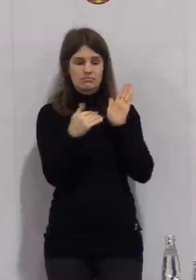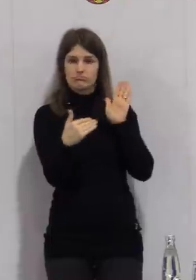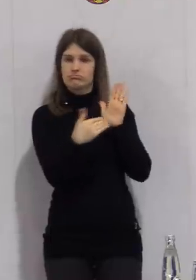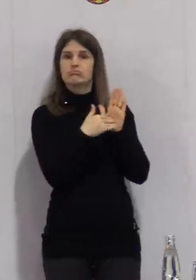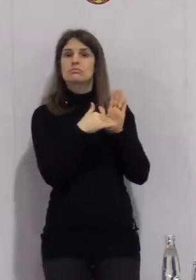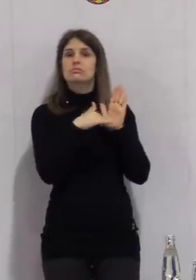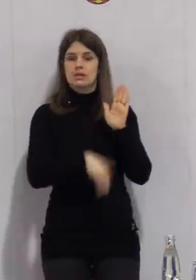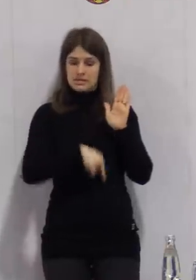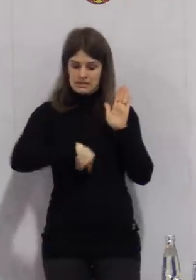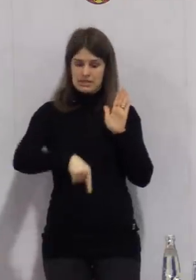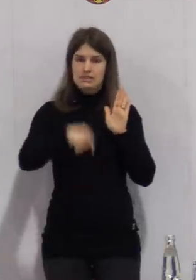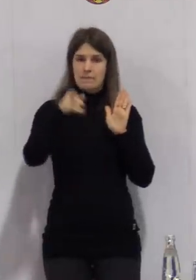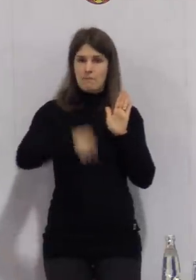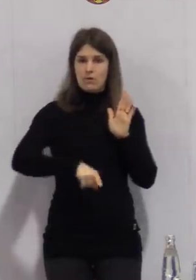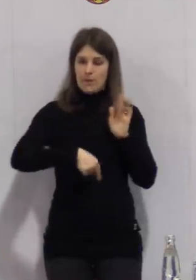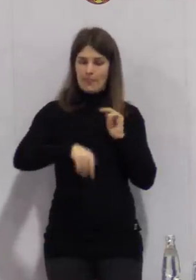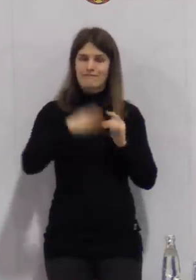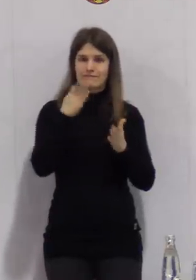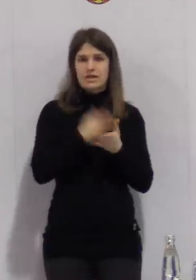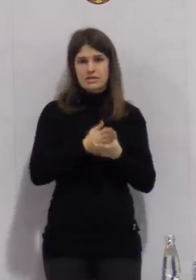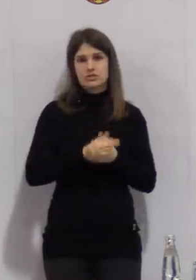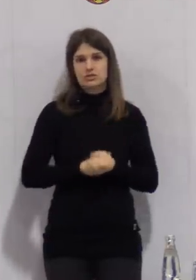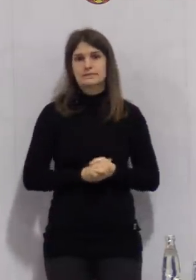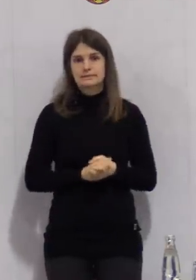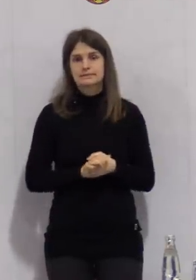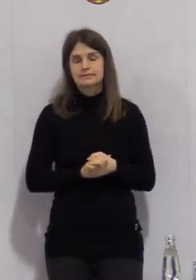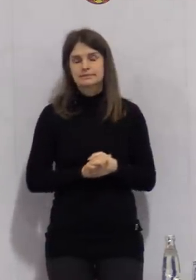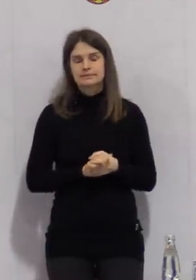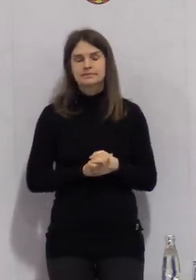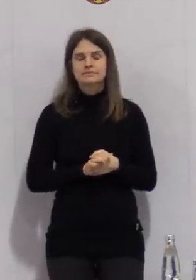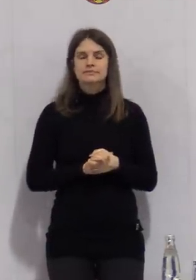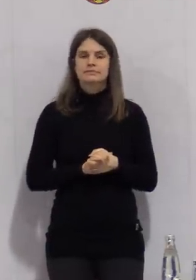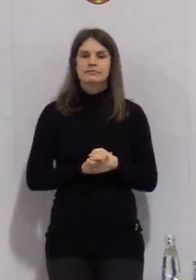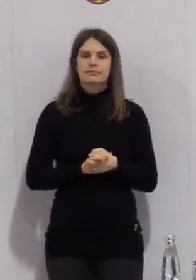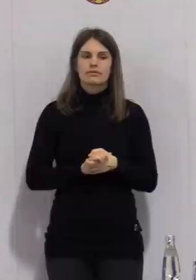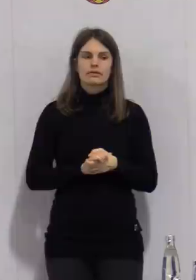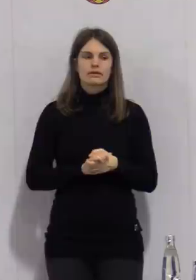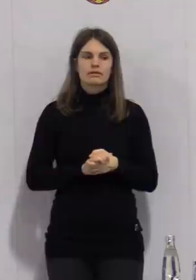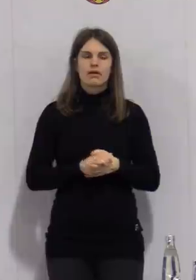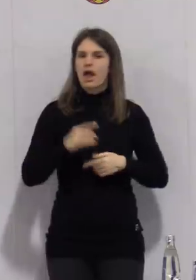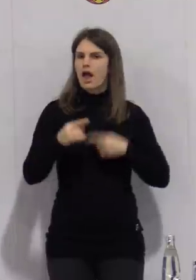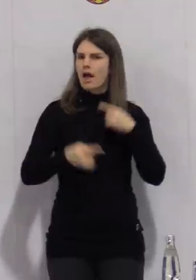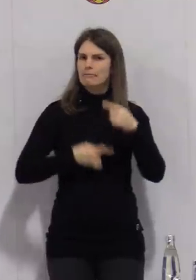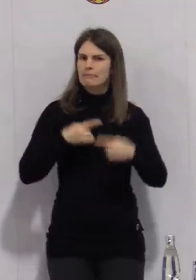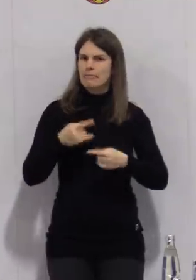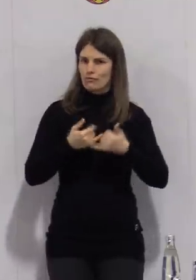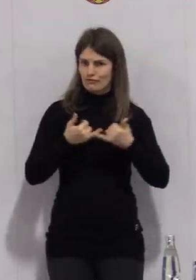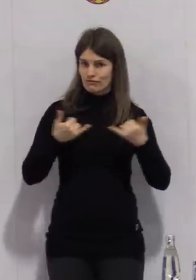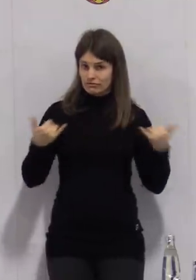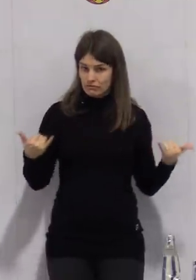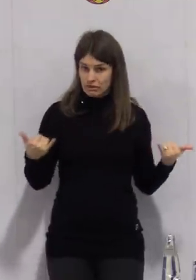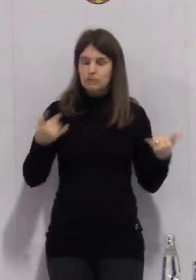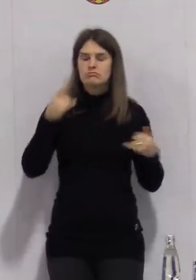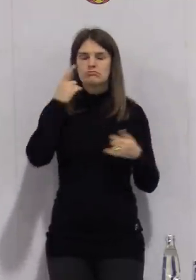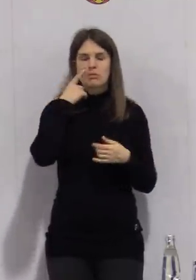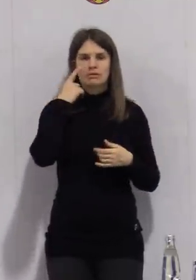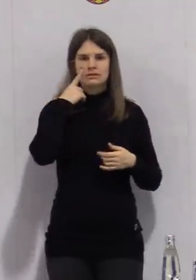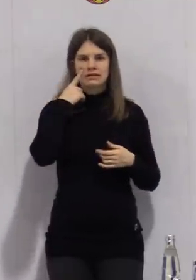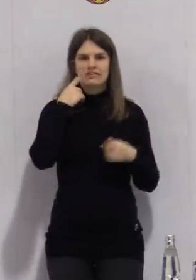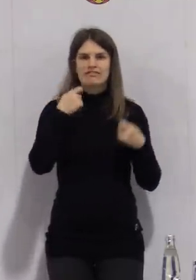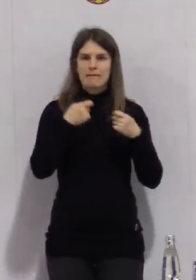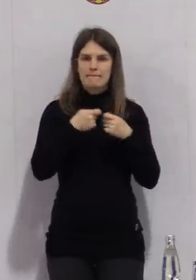Wir gehen folgendermaßen vor. Im Moment impfen wir die Verband in der